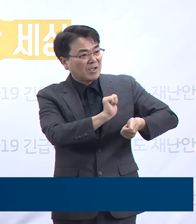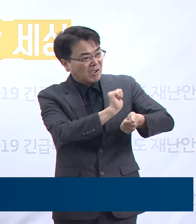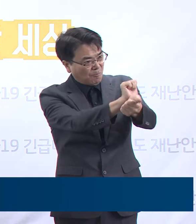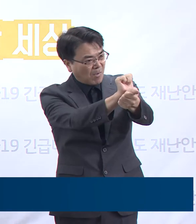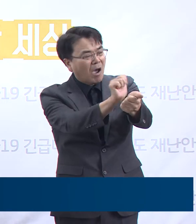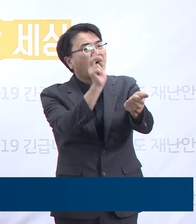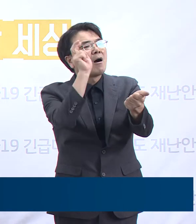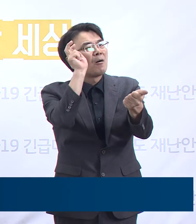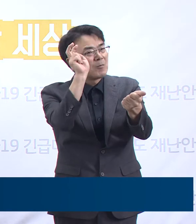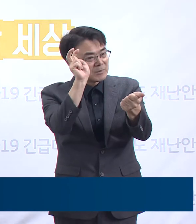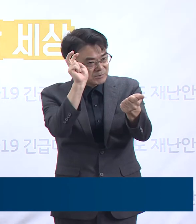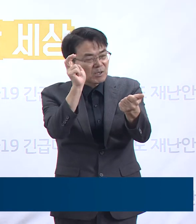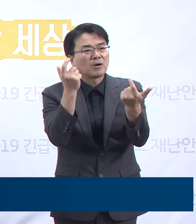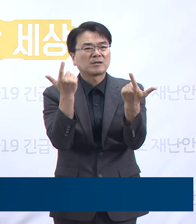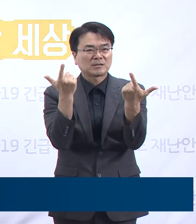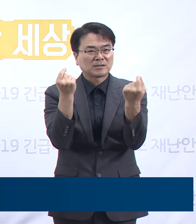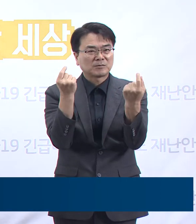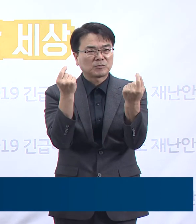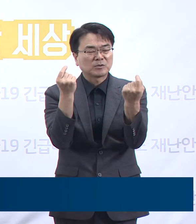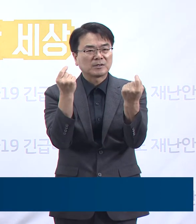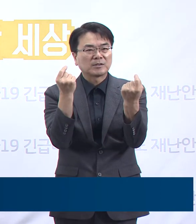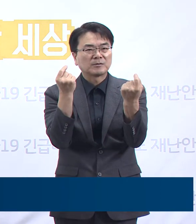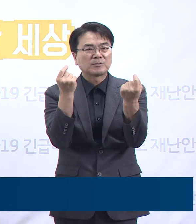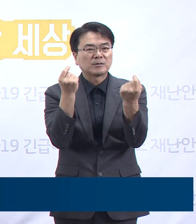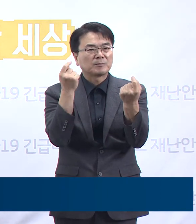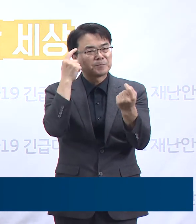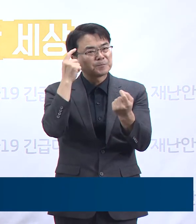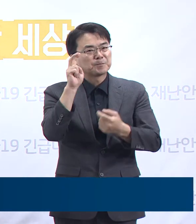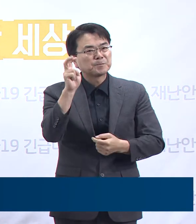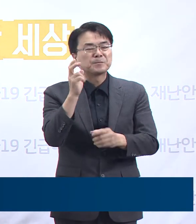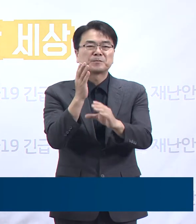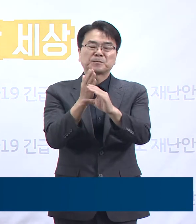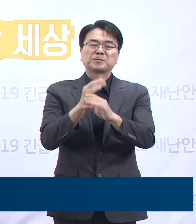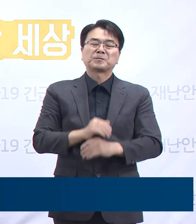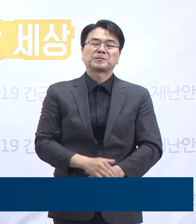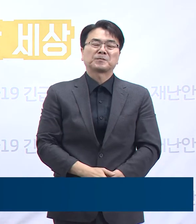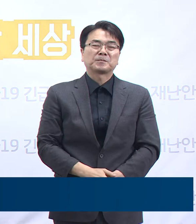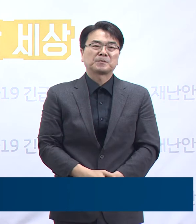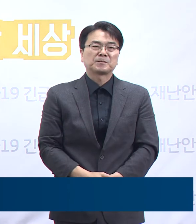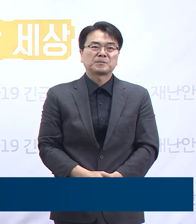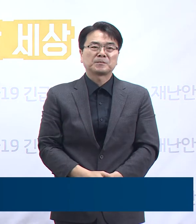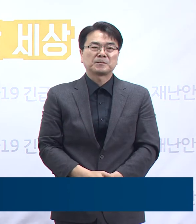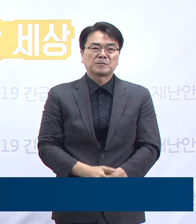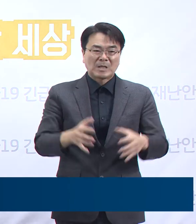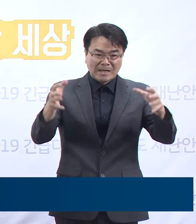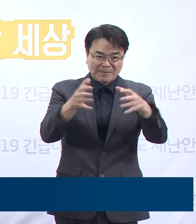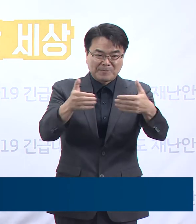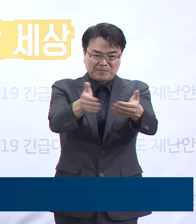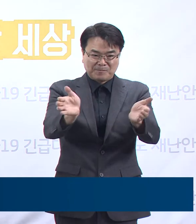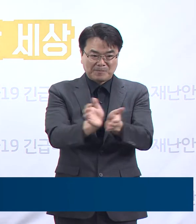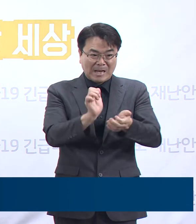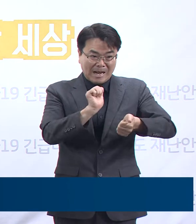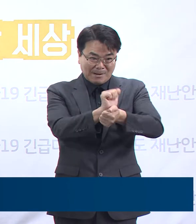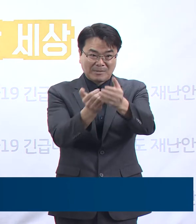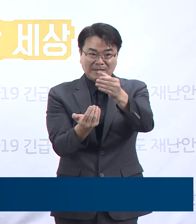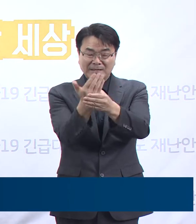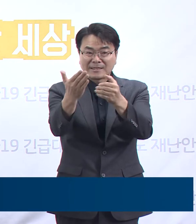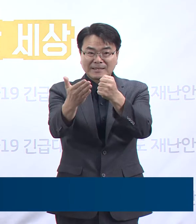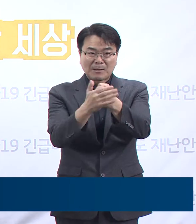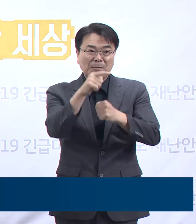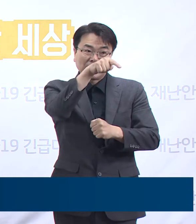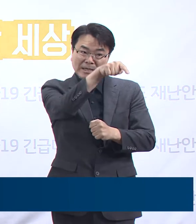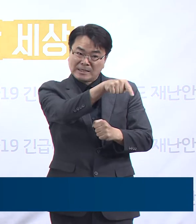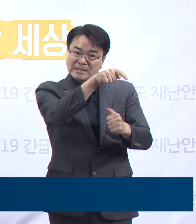이분을 통해 감염이 파급된 것으로 추정하고 있습니다. 집단 감염이 발생함에 따라 해당